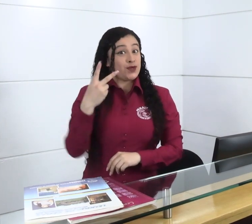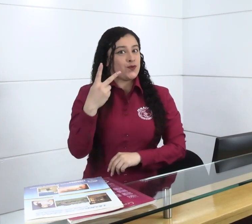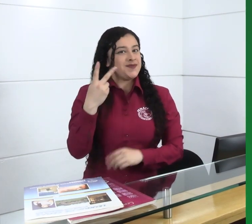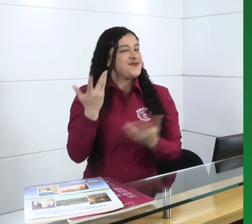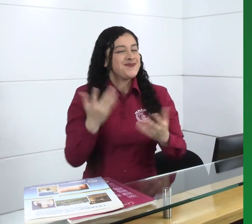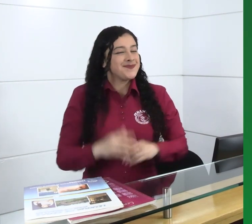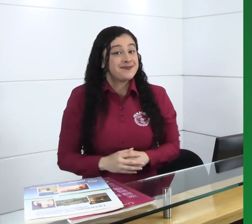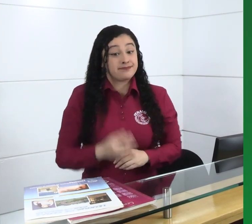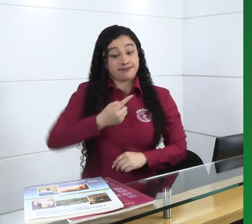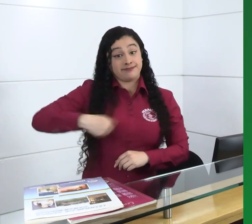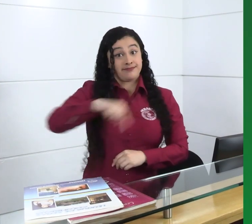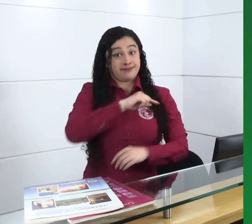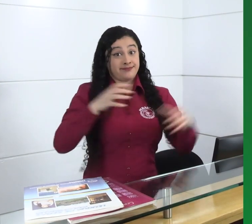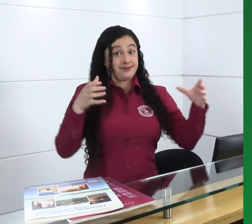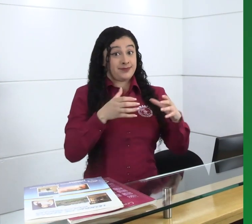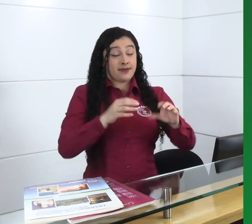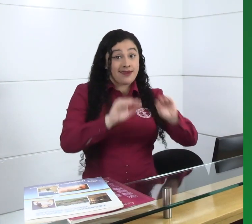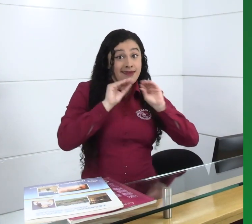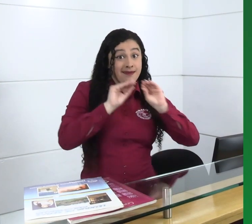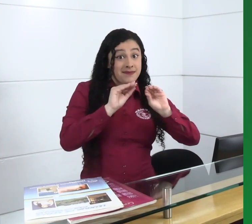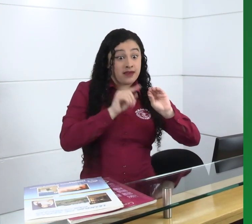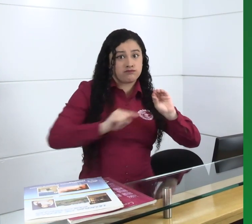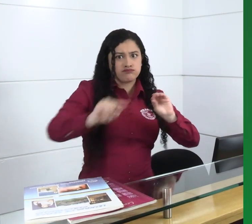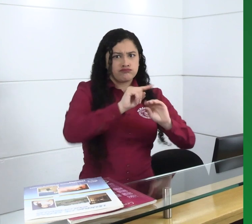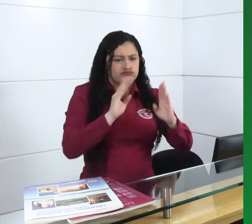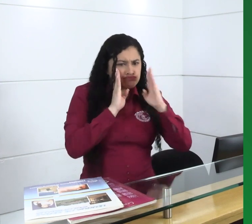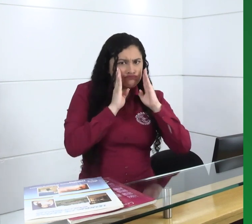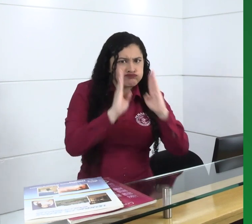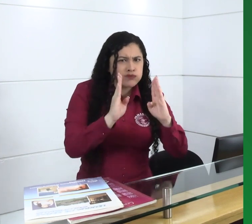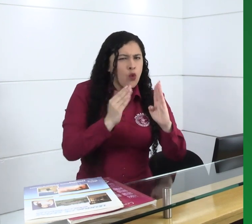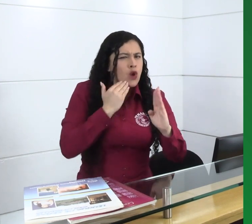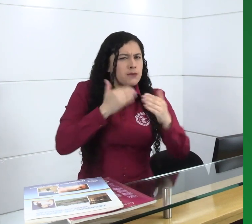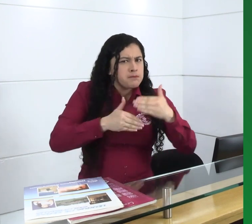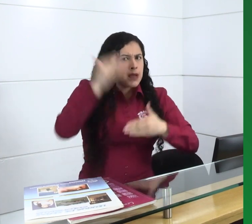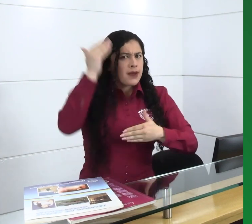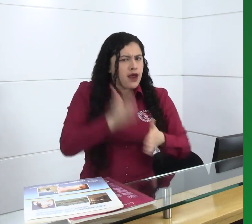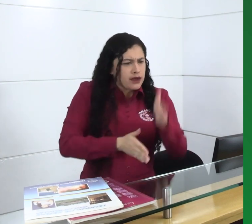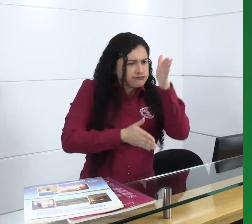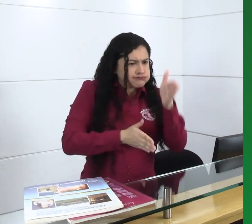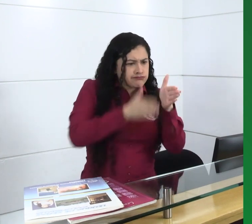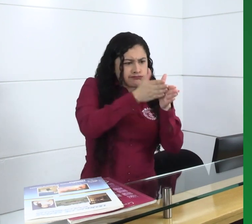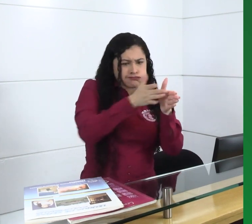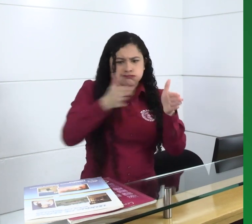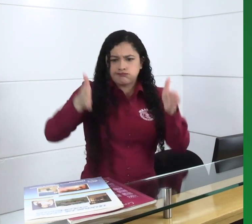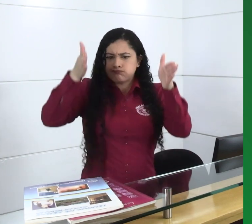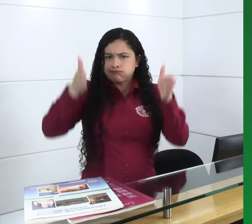Segundo, el área de capacitación atenderá durante tres días tu solicitud de compra.